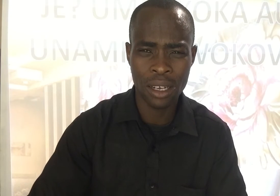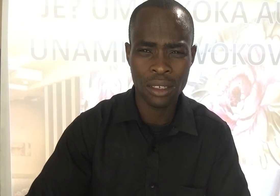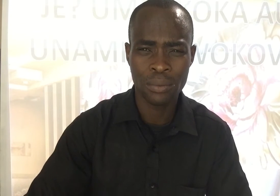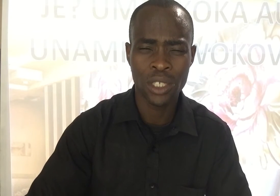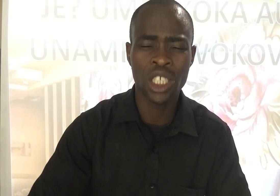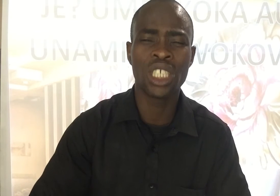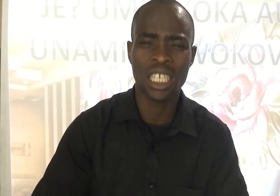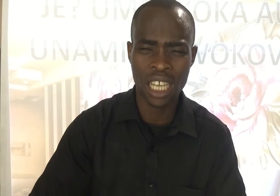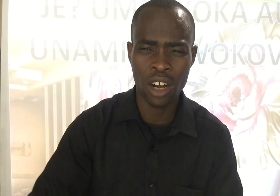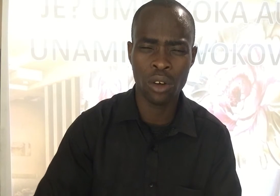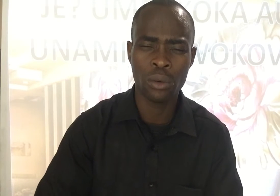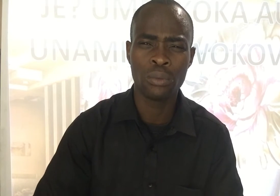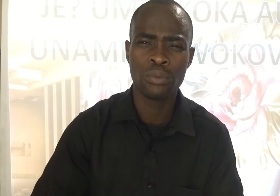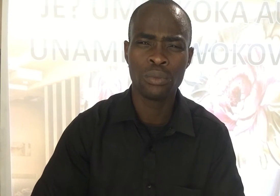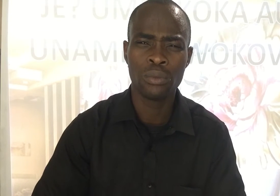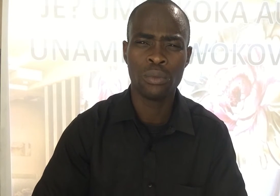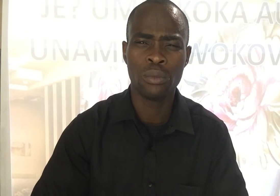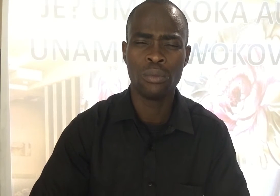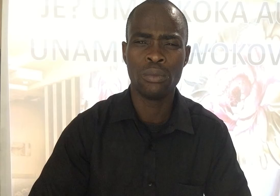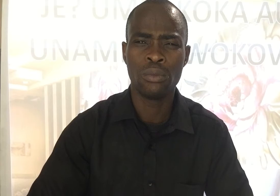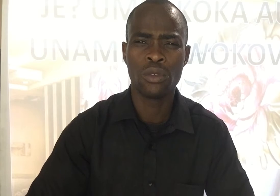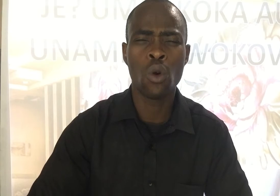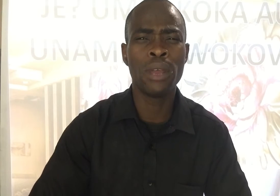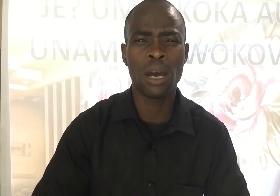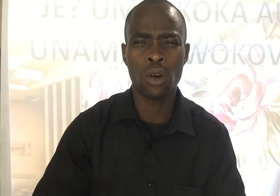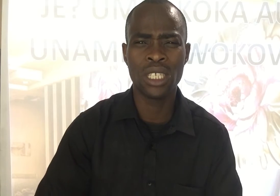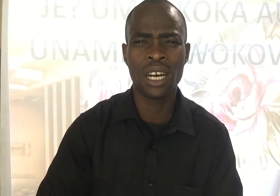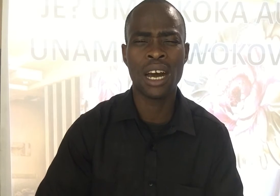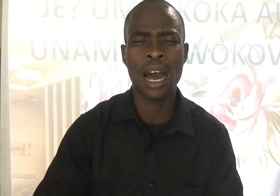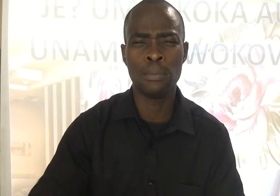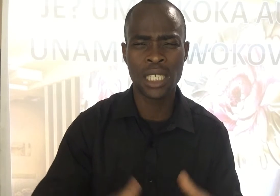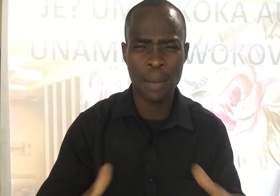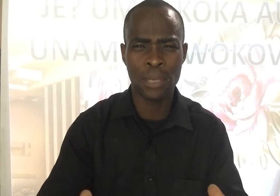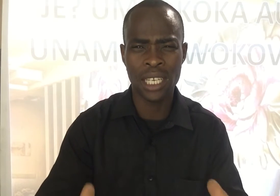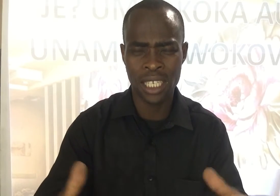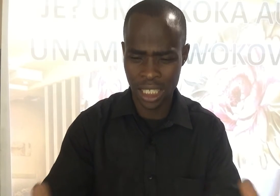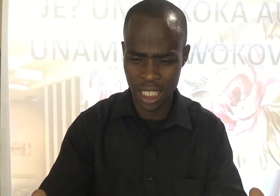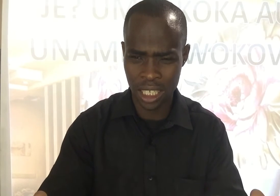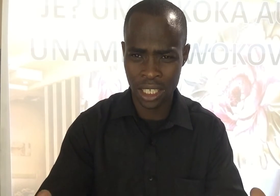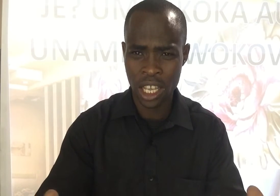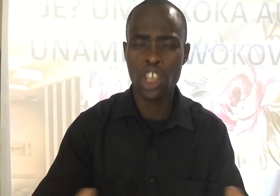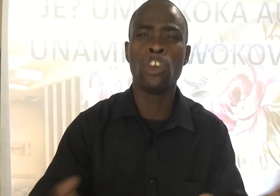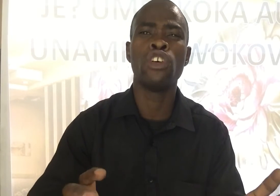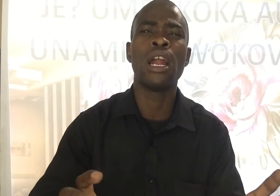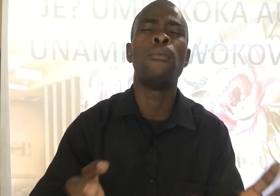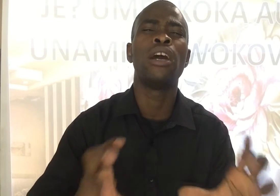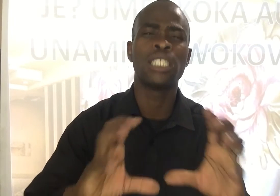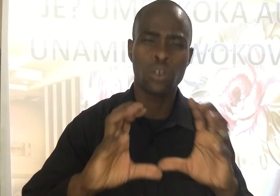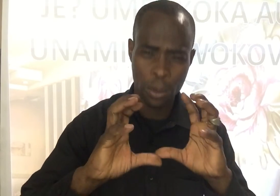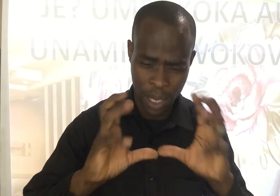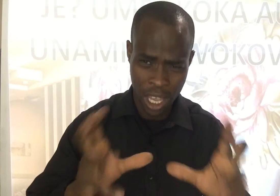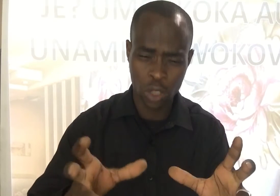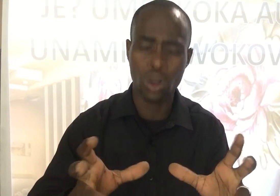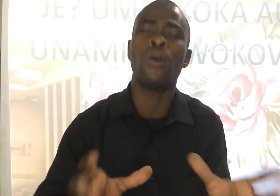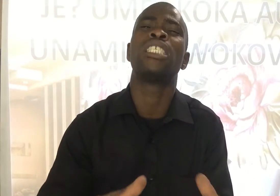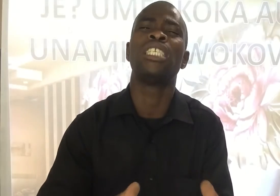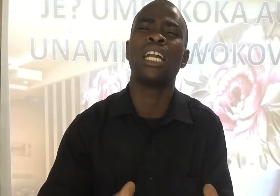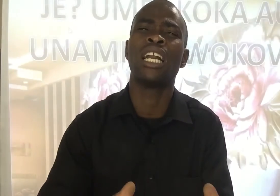Ishinatano Kuminamoja Amsinambili Istini Iyo diyo nambu naiza kunipigia Tukawasiria na